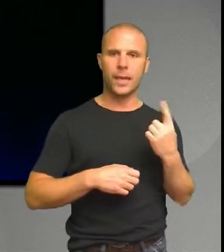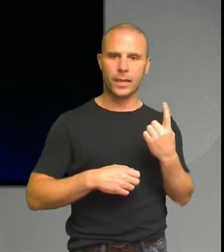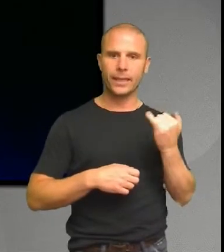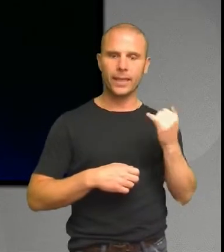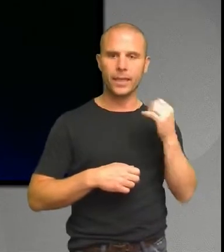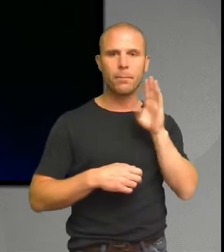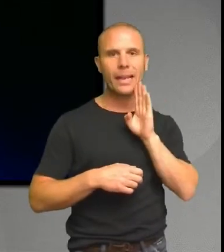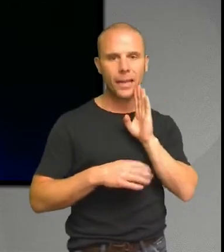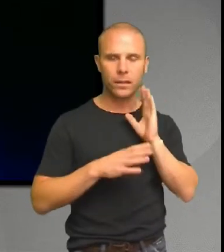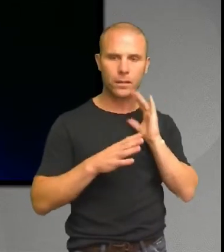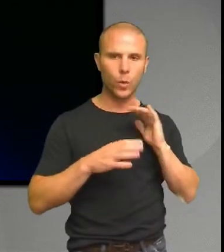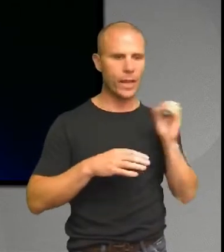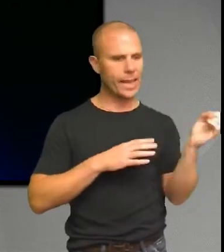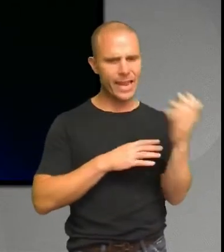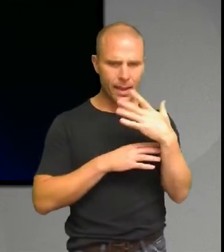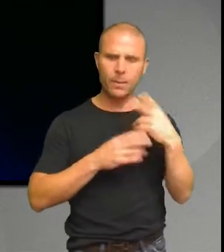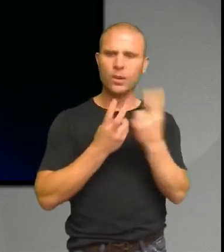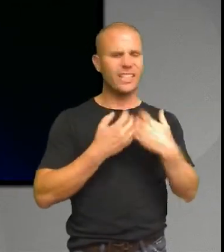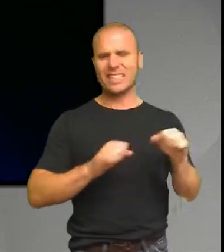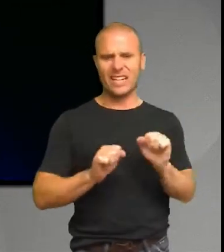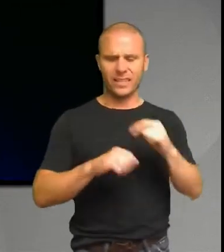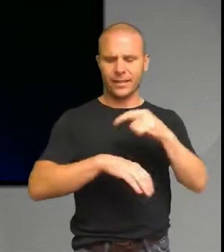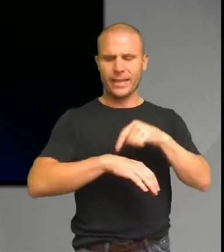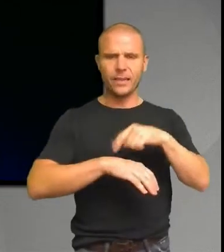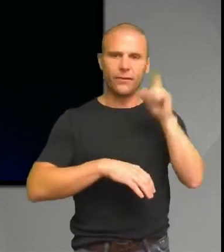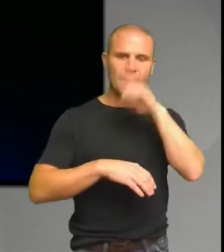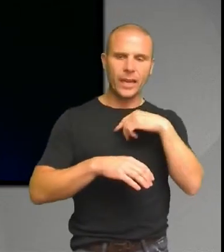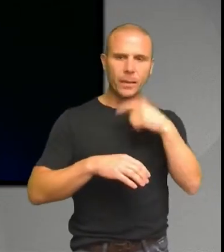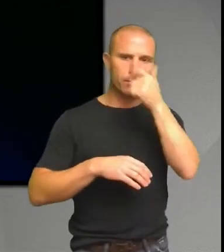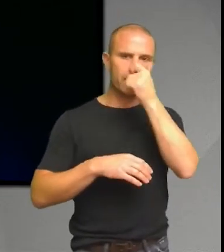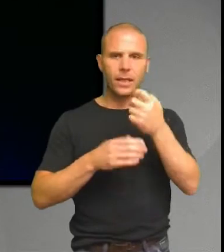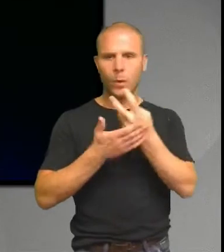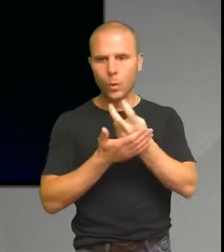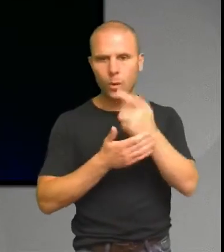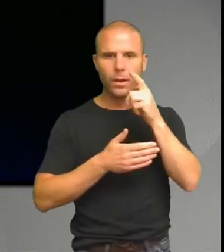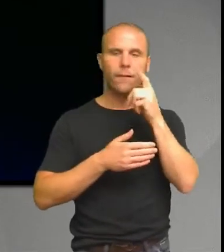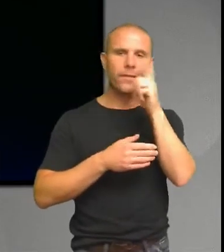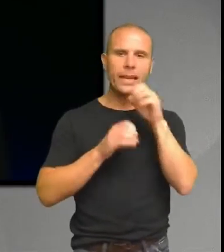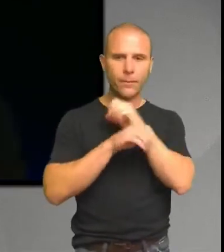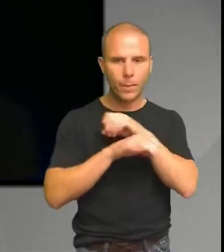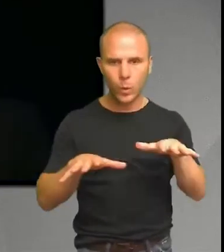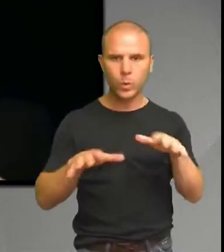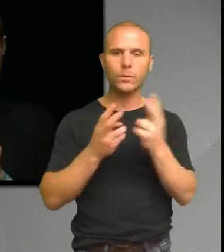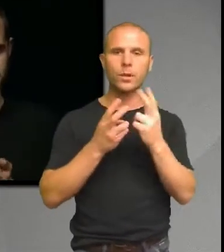stressigt. Vi hade fel tidsplanering, vi kom inte riktigt på tåget, det var fel information. Vi skulle med ett plan som vi precis